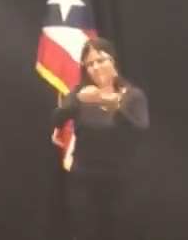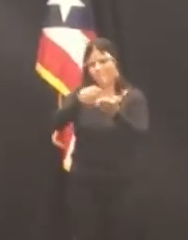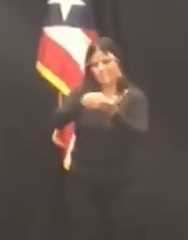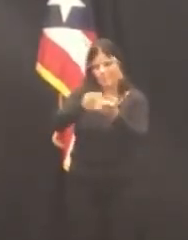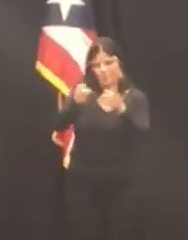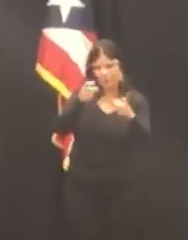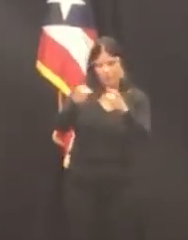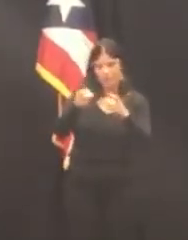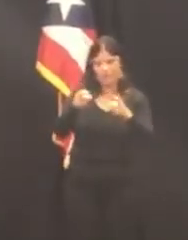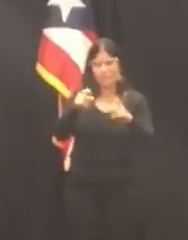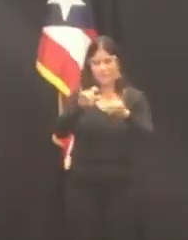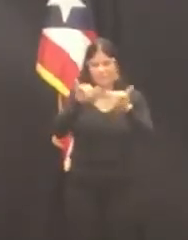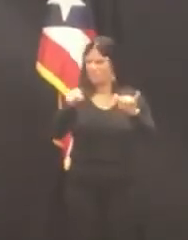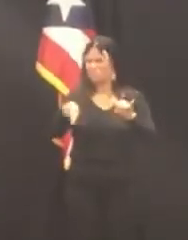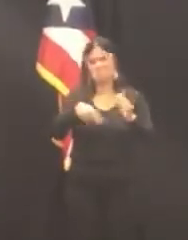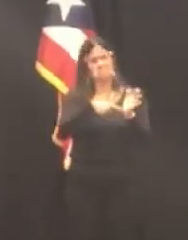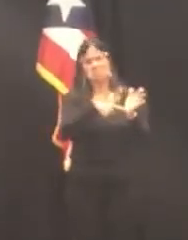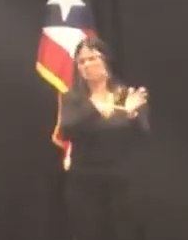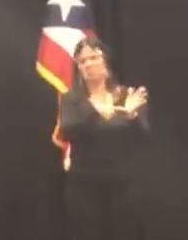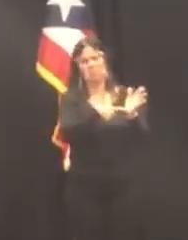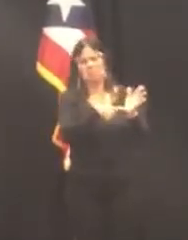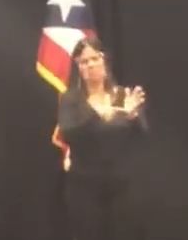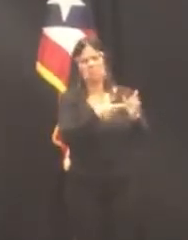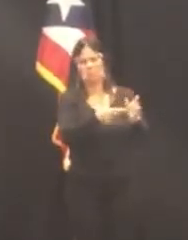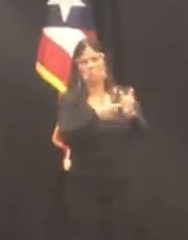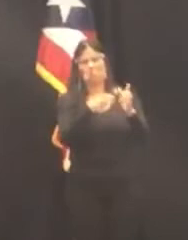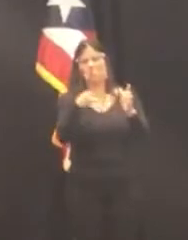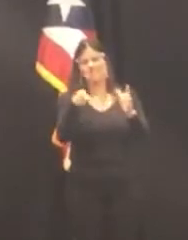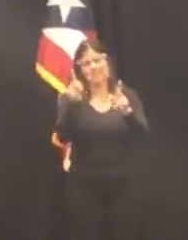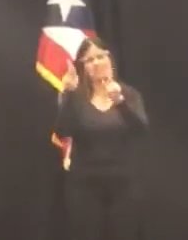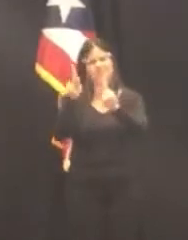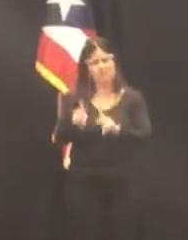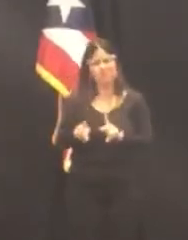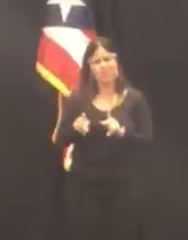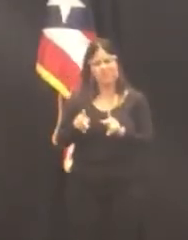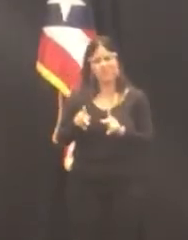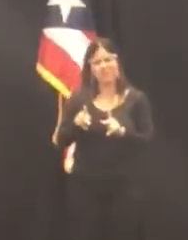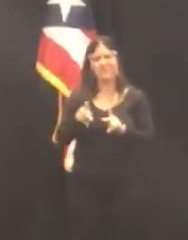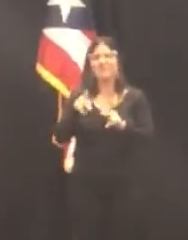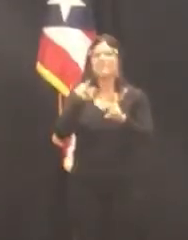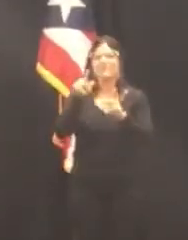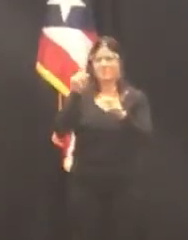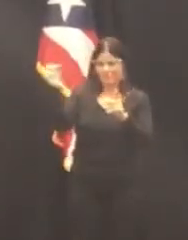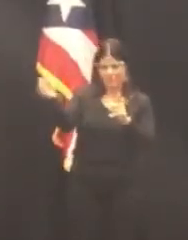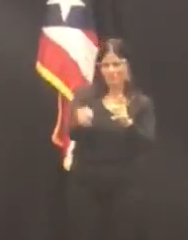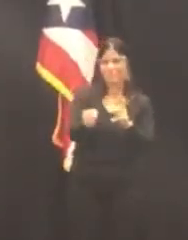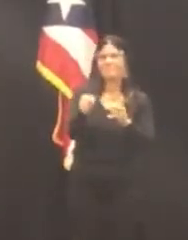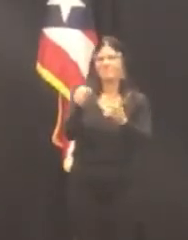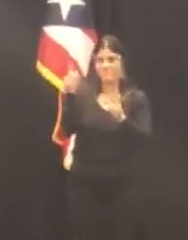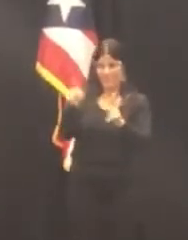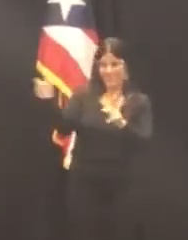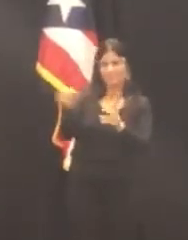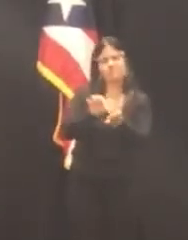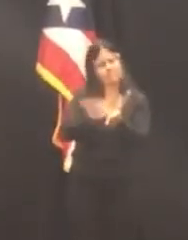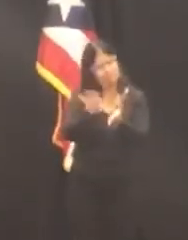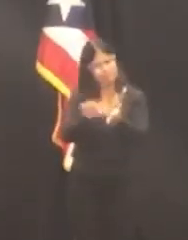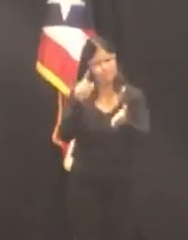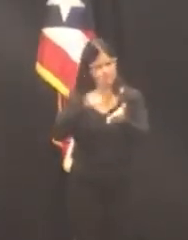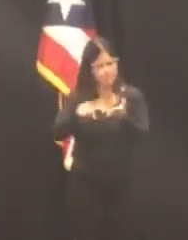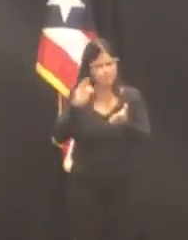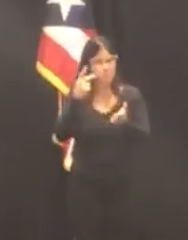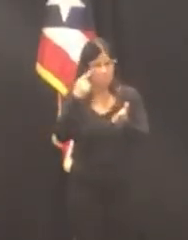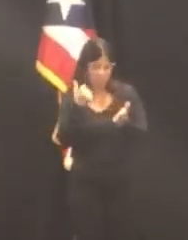ley no lo requiere, tenía que ser un contador público actualizado. Ustedes lo